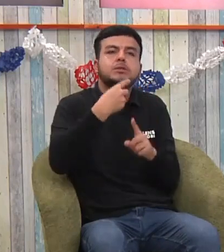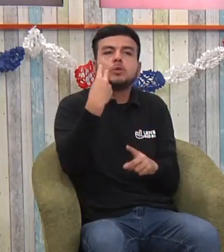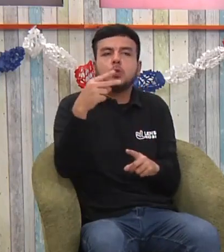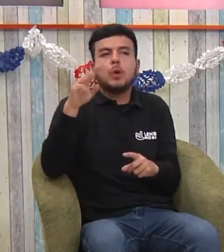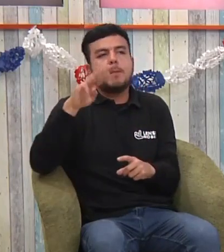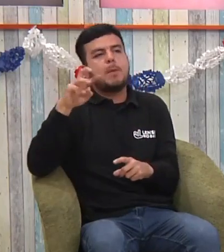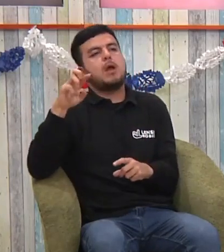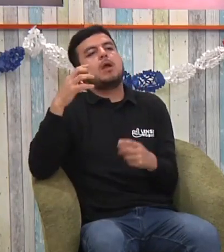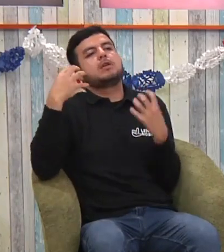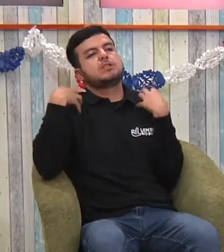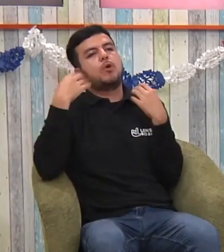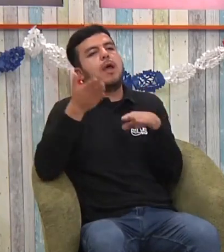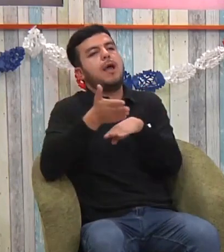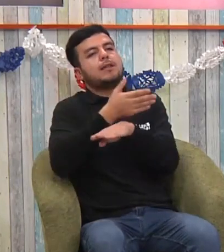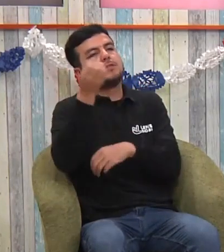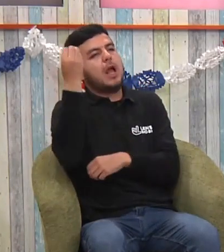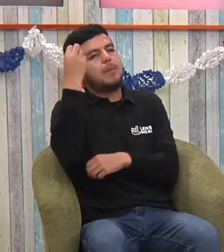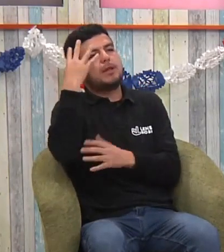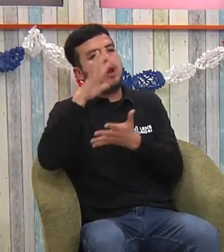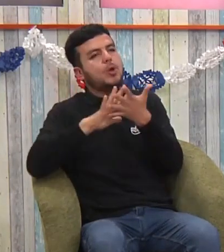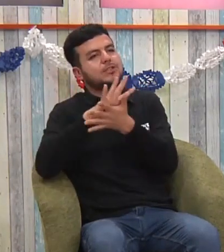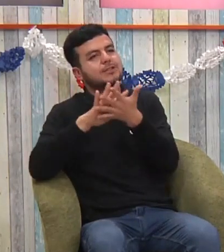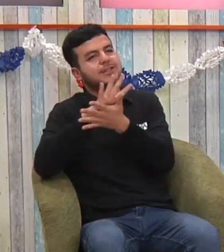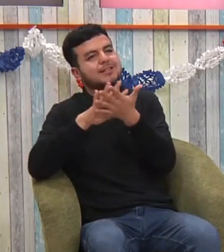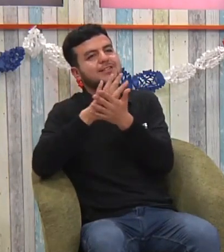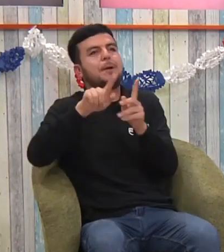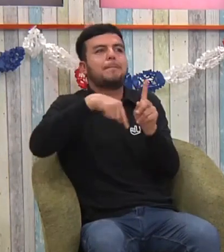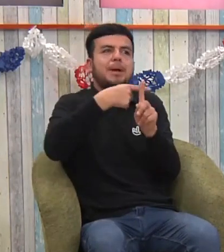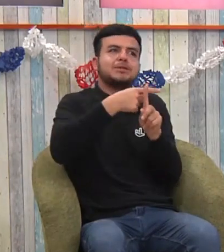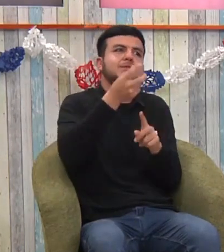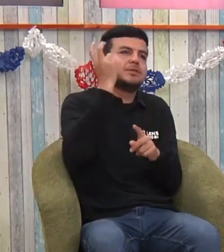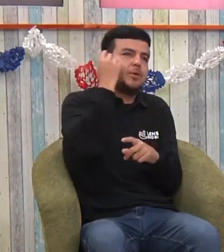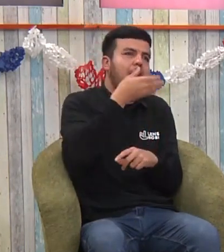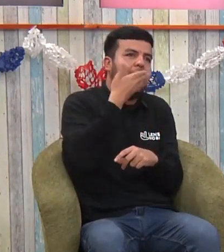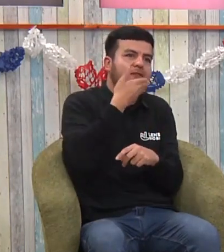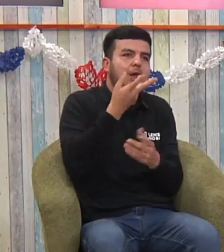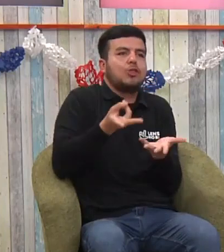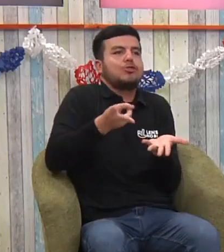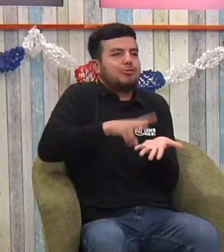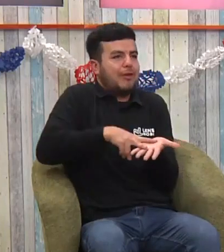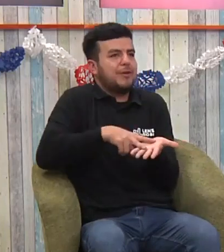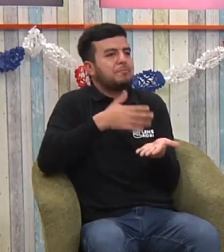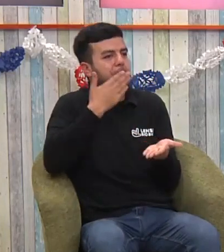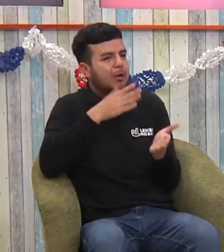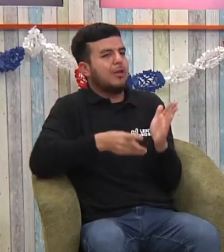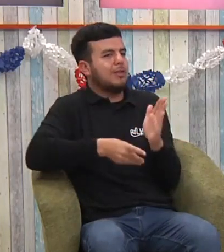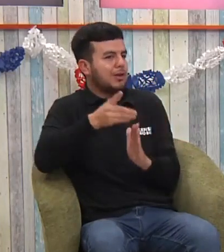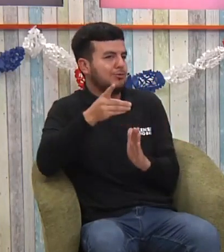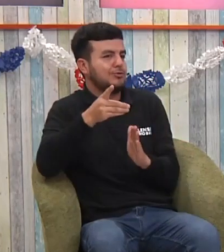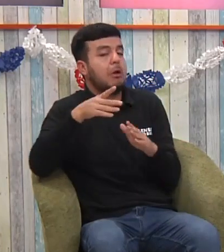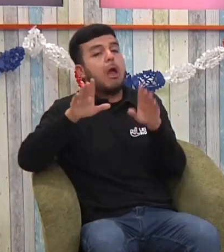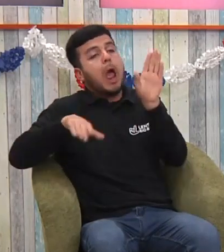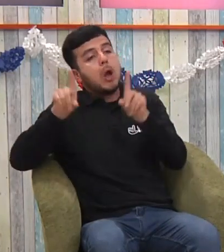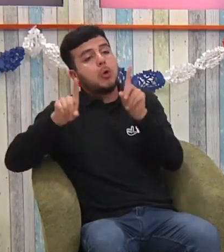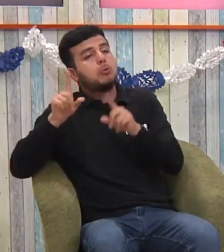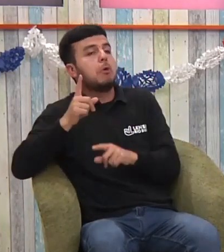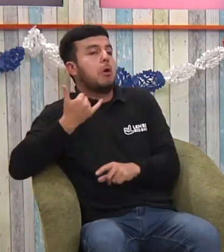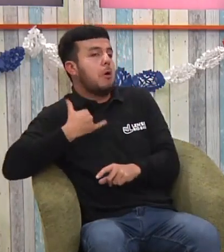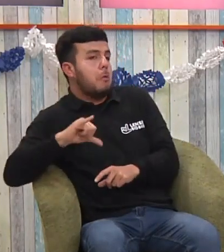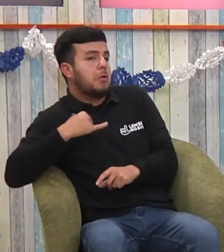médico de decirle, ya, vamos a poner el implante, pero también está la posibilidad de que la persona aprenda lengua de señas, aprender un idioma nunca va a estar mal, porque, entonces,